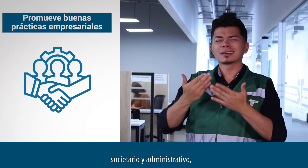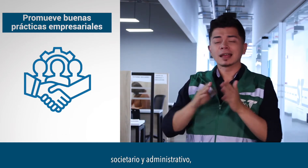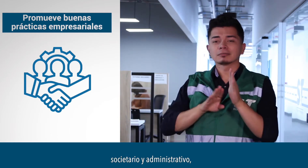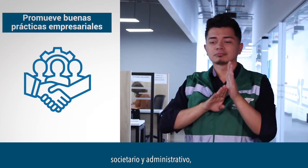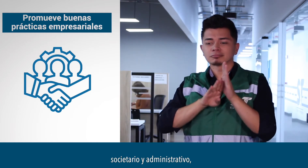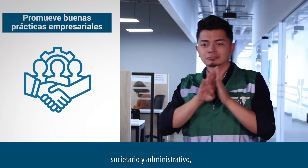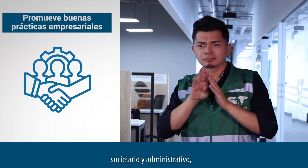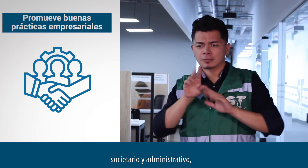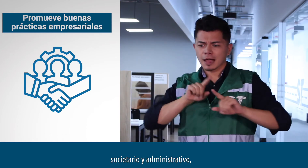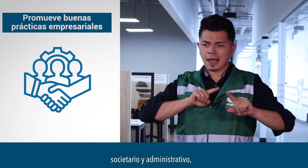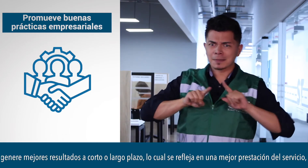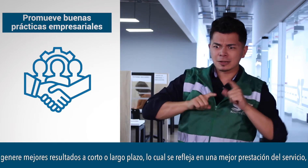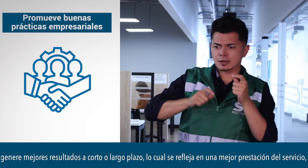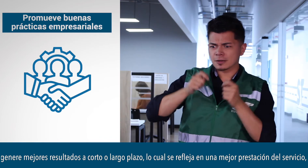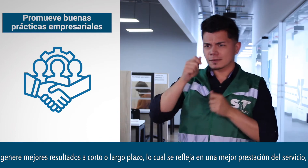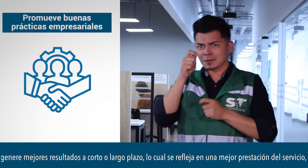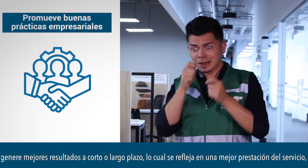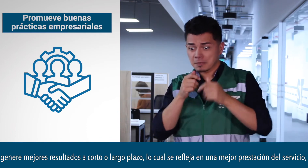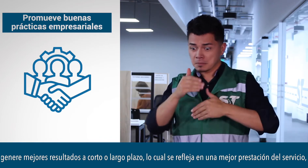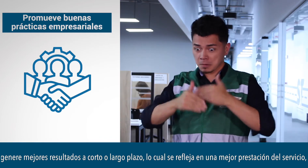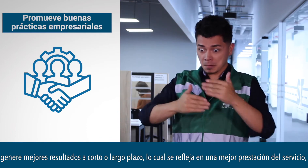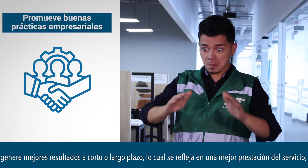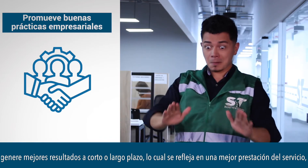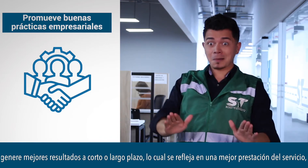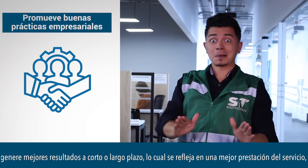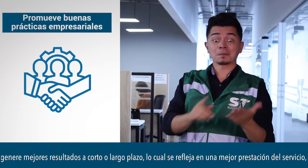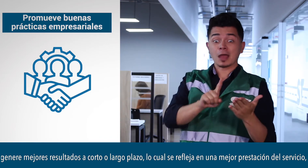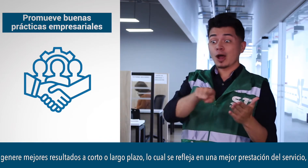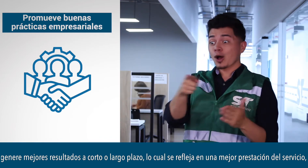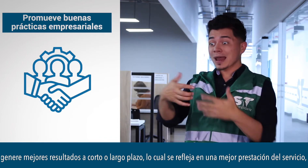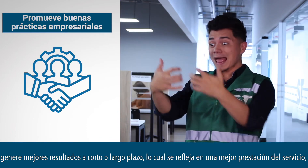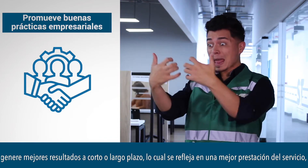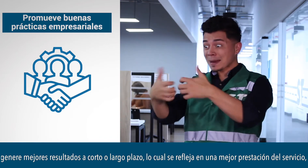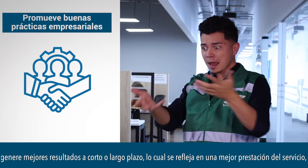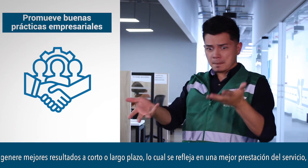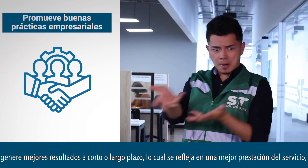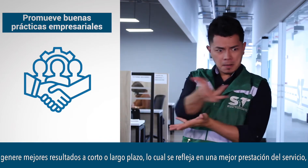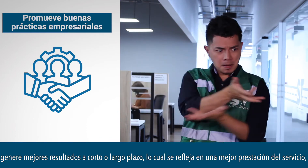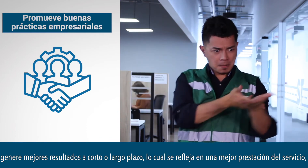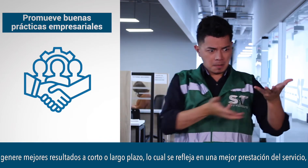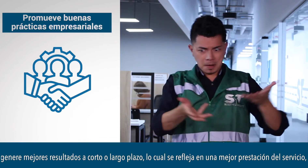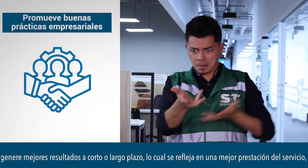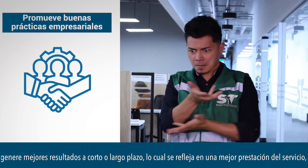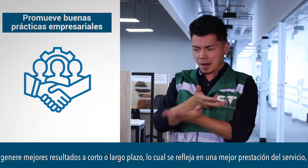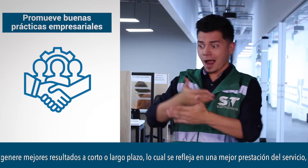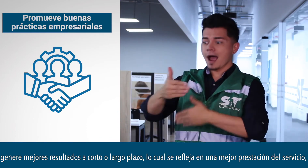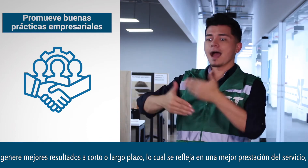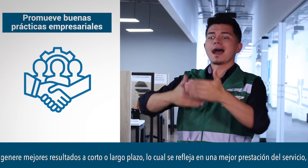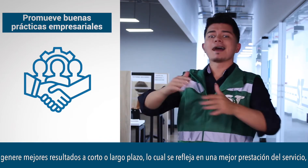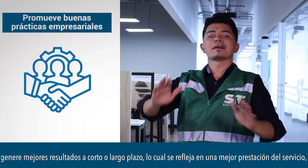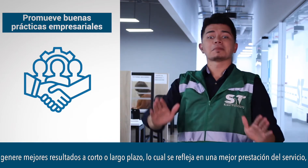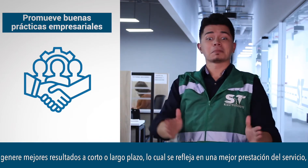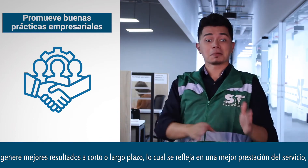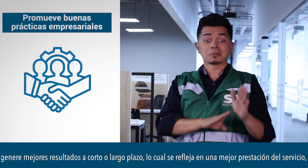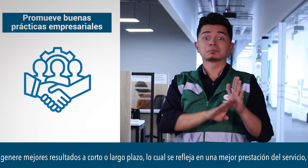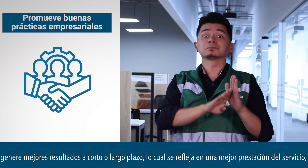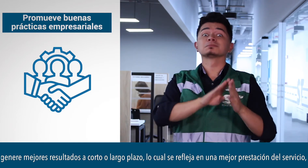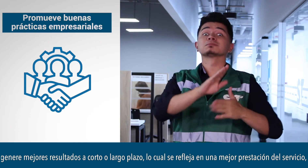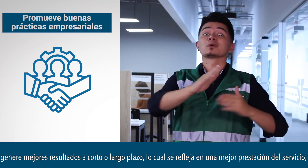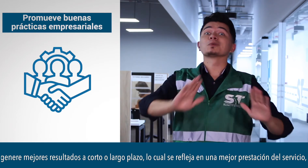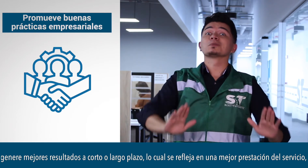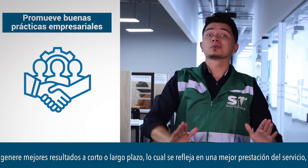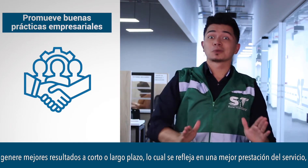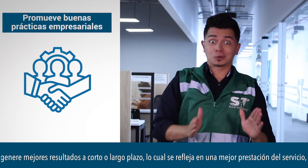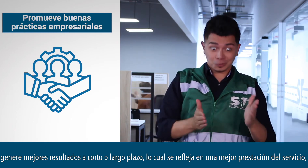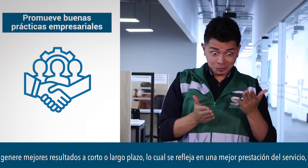genere mejores resultados a corto o largo plazo, lo cual se refleja en una